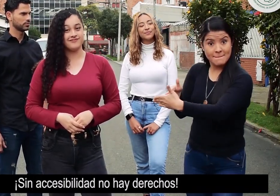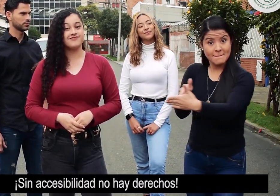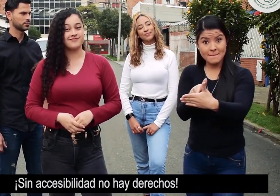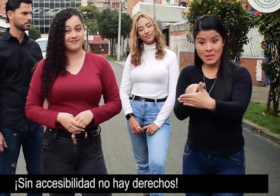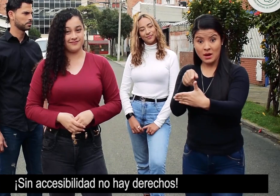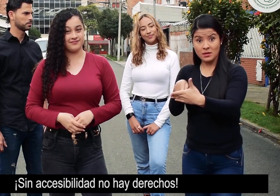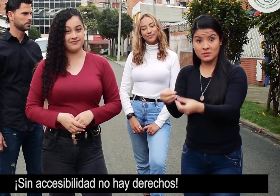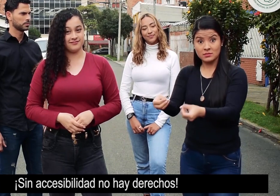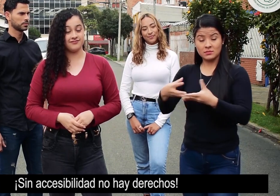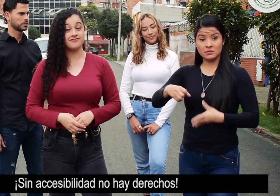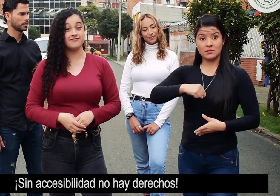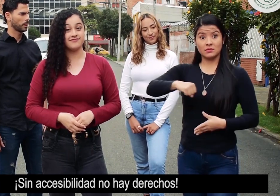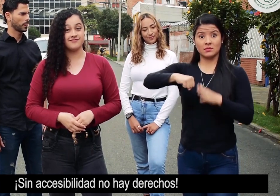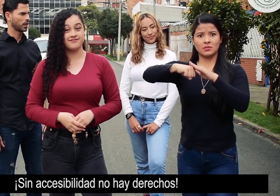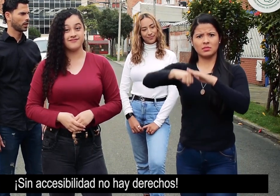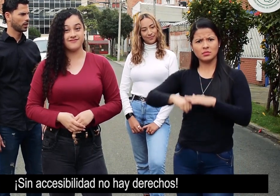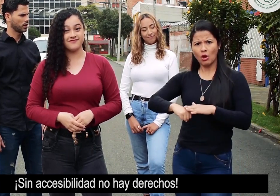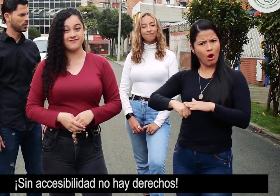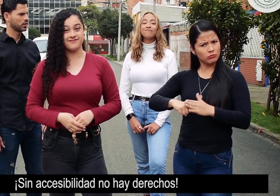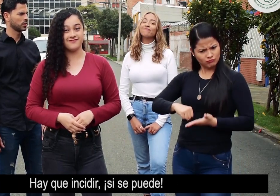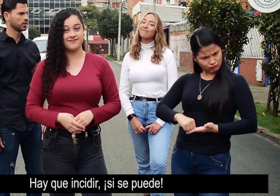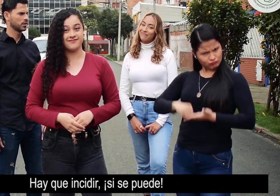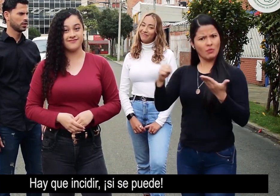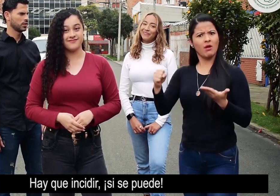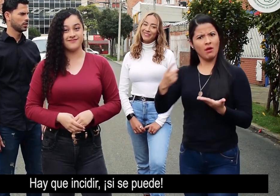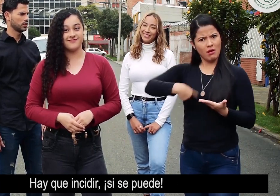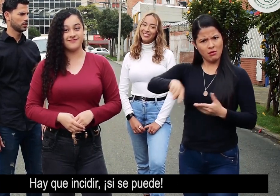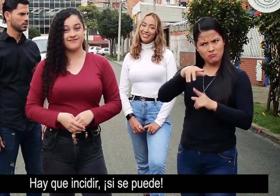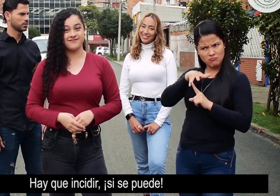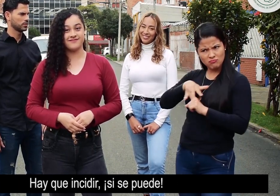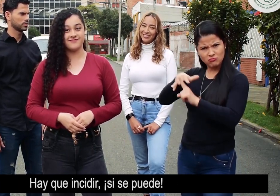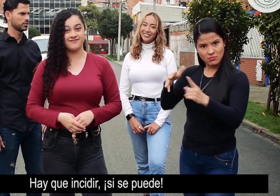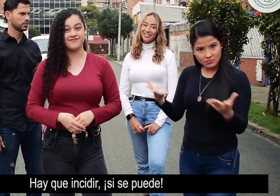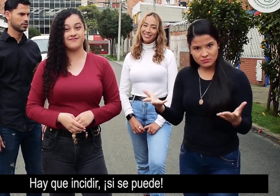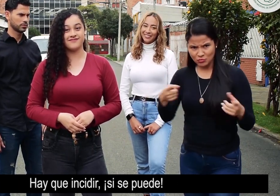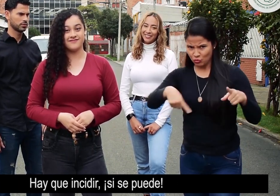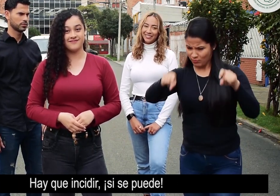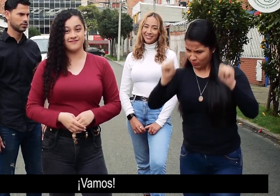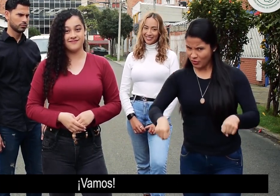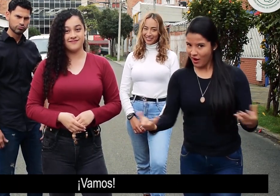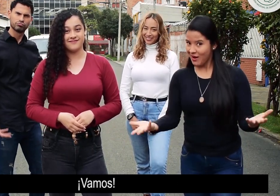accesibilidad no hay derechos. Hay que incidir. Sí se puede. ¡Vamos!